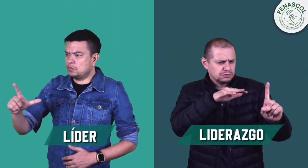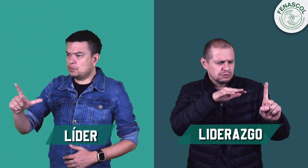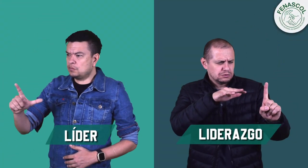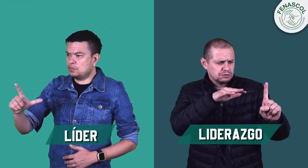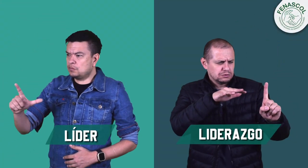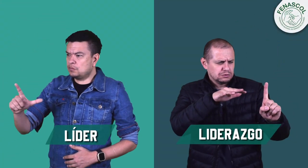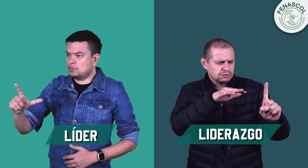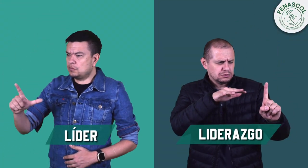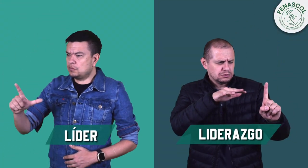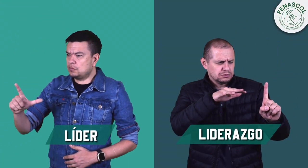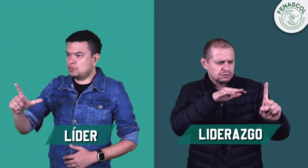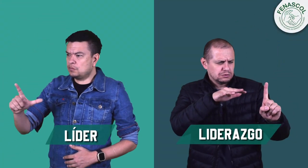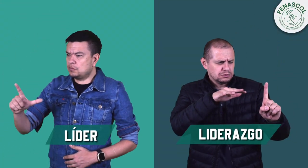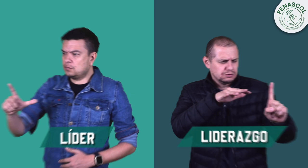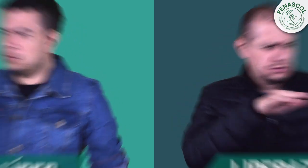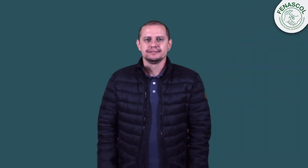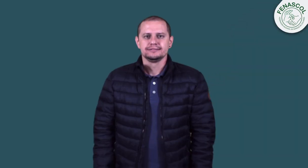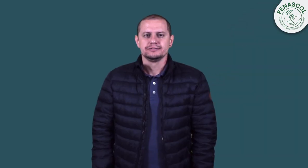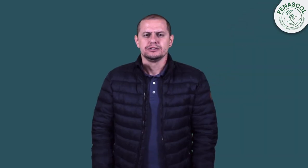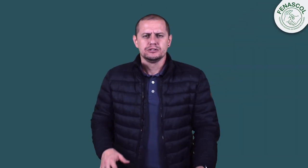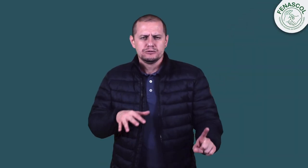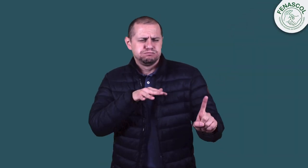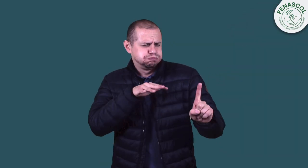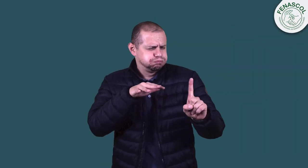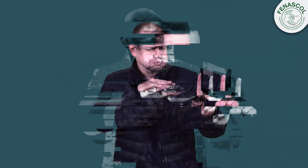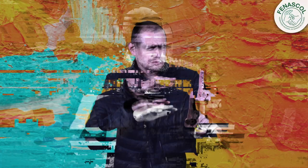Líder, liderazgo. Líder, liderazgo.